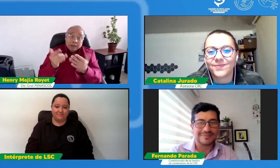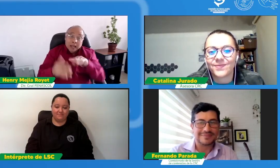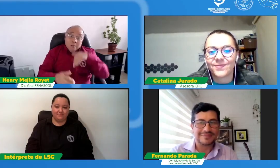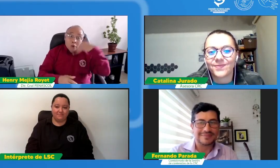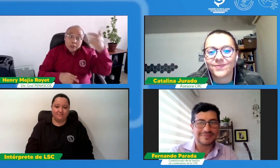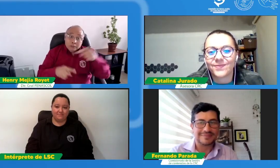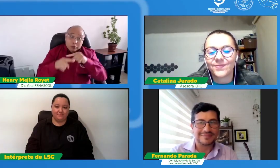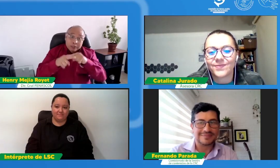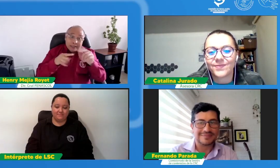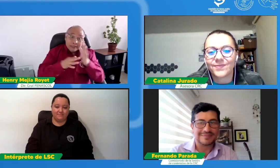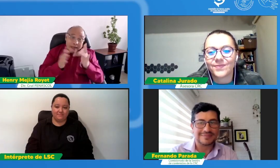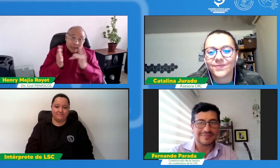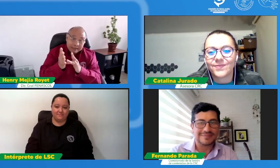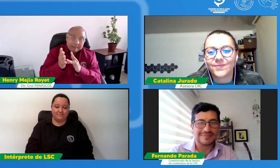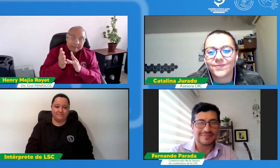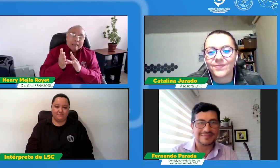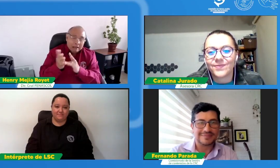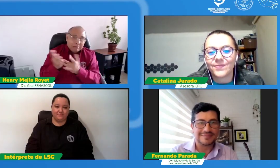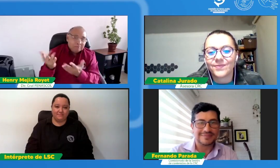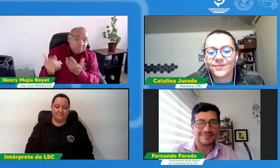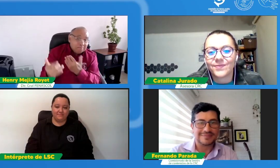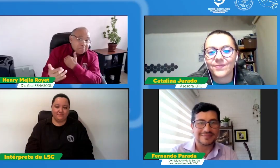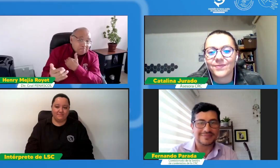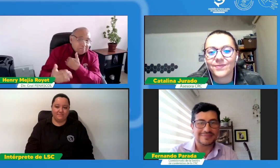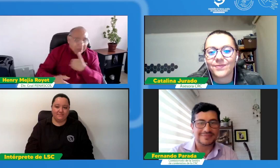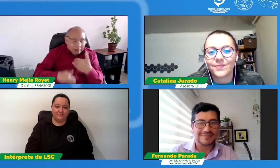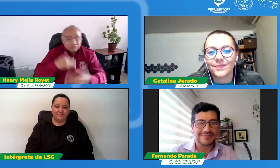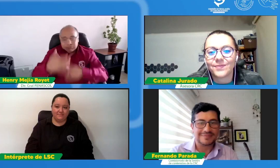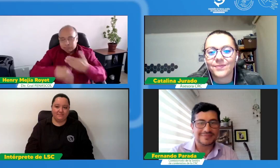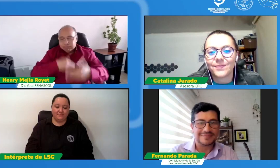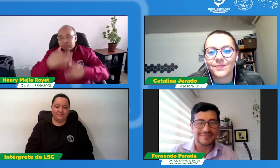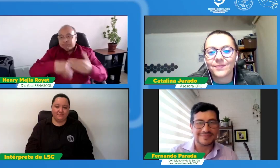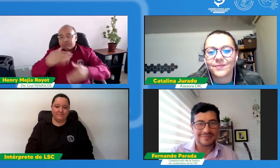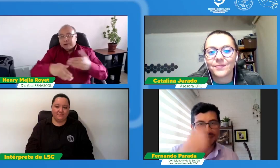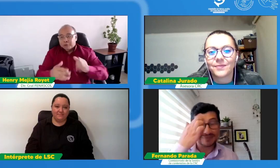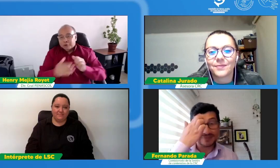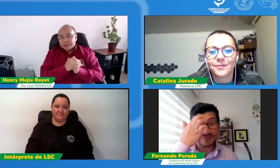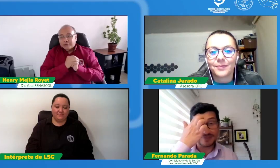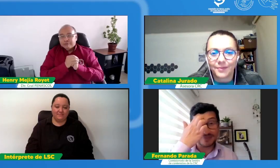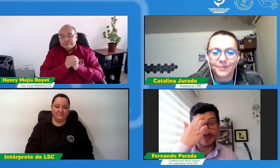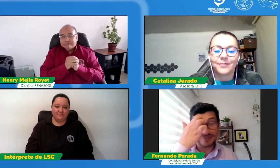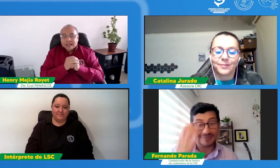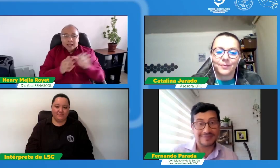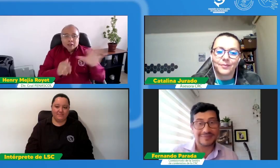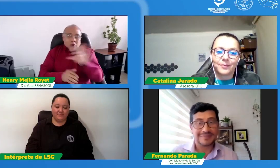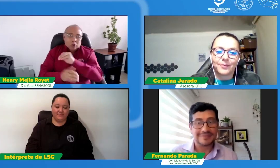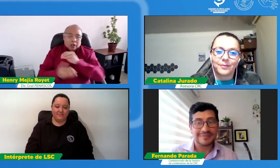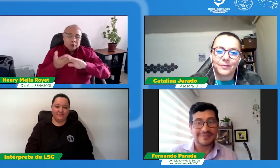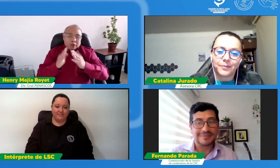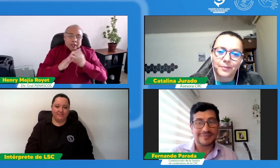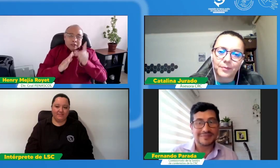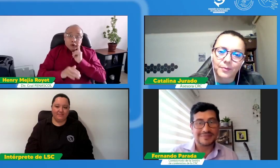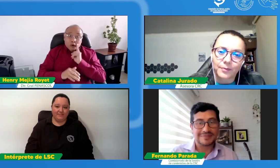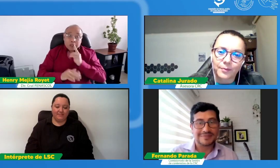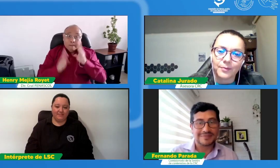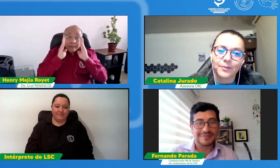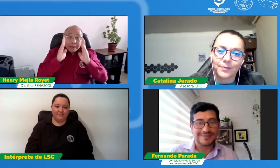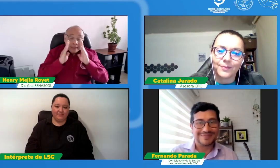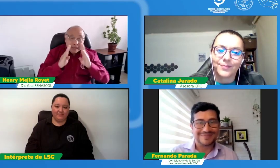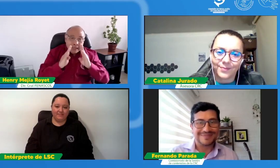seguiremos informando vamos a esperar entonces la semana posterior a semana santa para ver cómo sigue el proceso y a toda